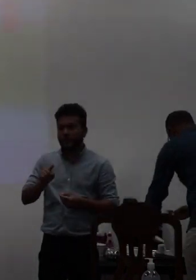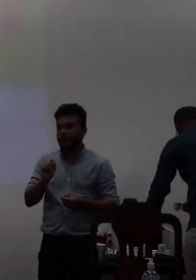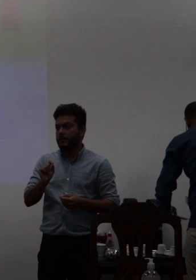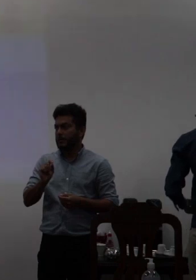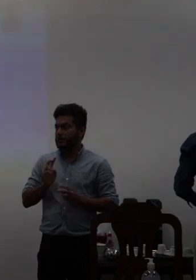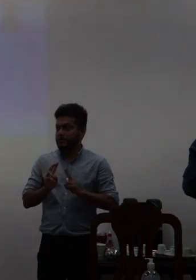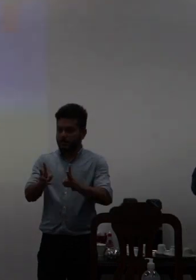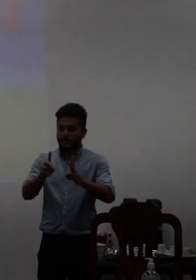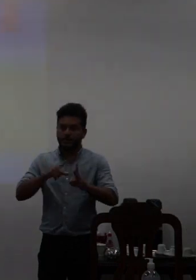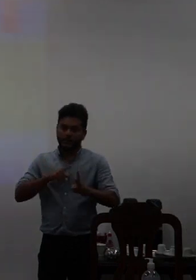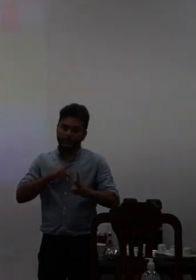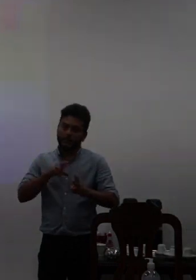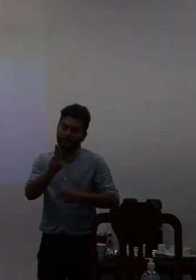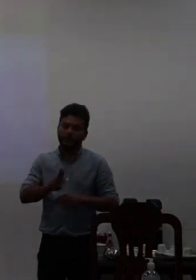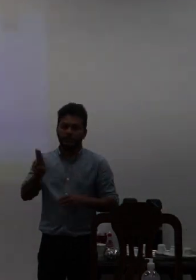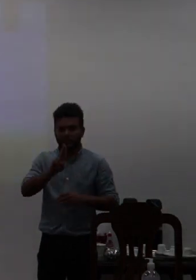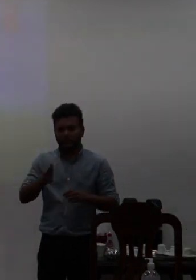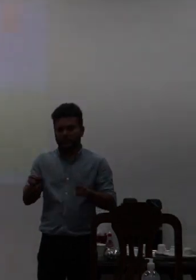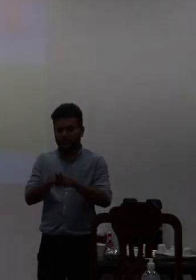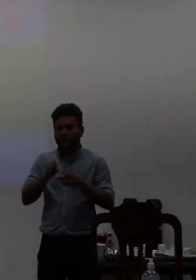através das informações